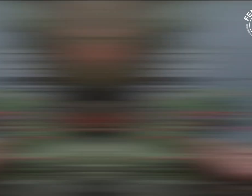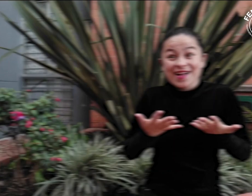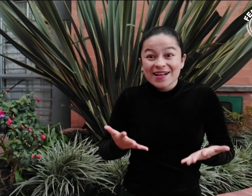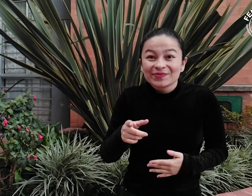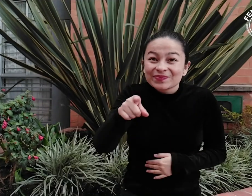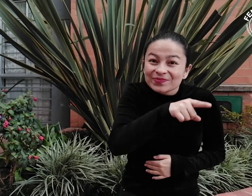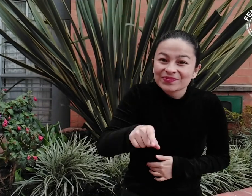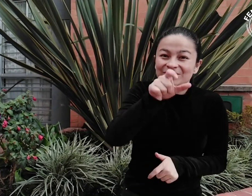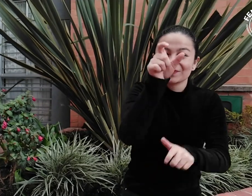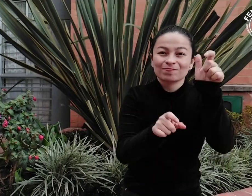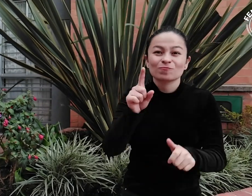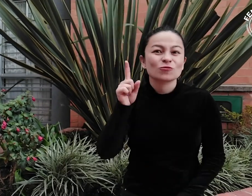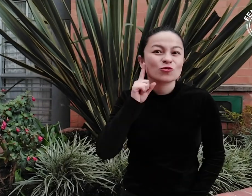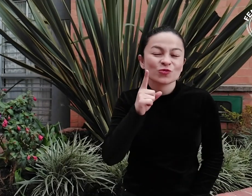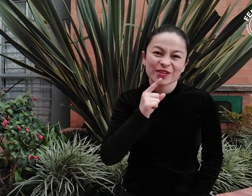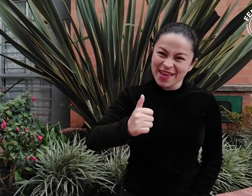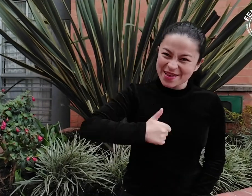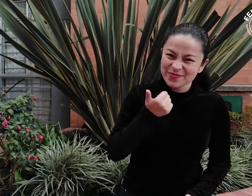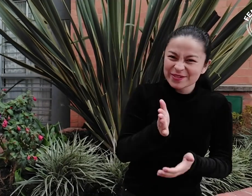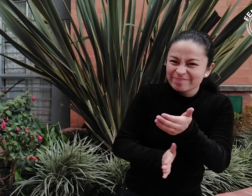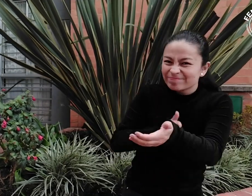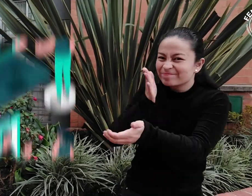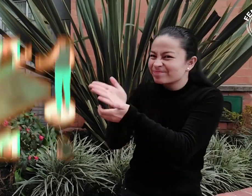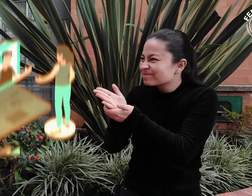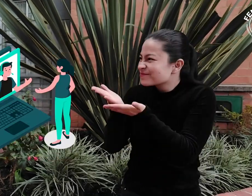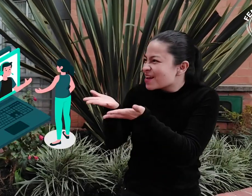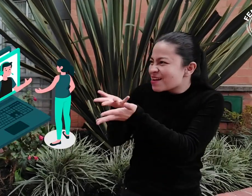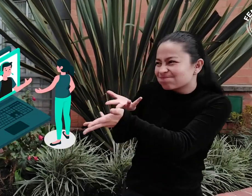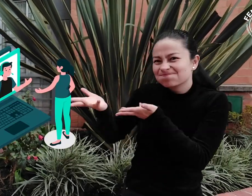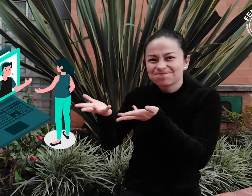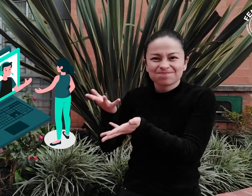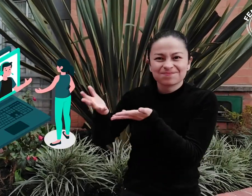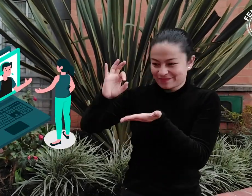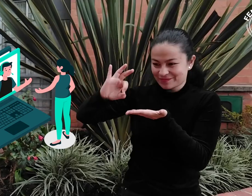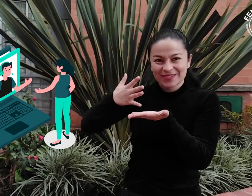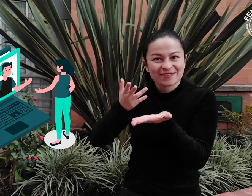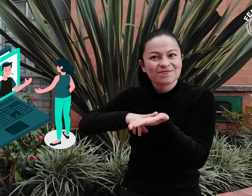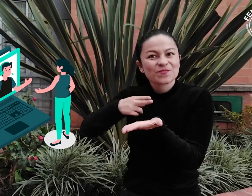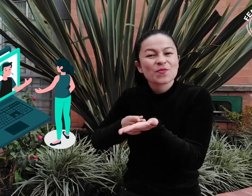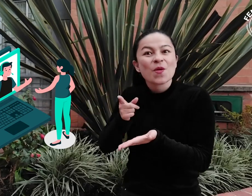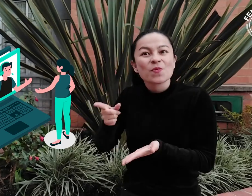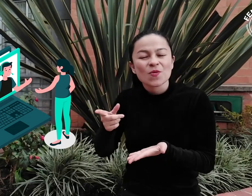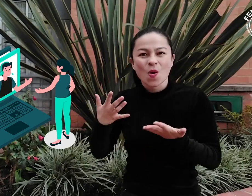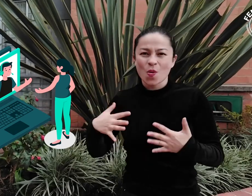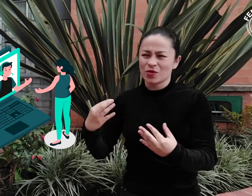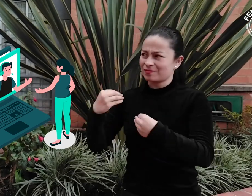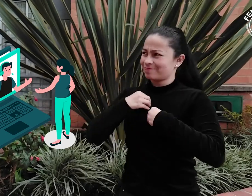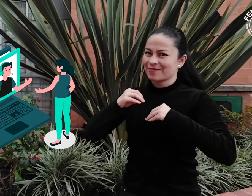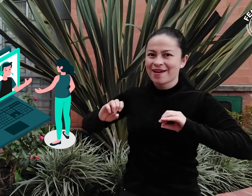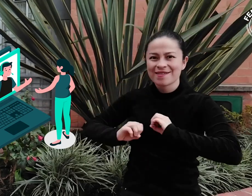Así que invitamos a todas las personas sordas para que se acerquen y dispongan del servicio de interpretación virtual, lo cual